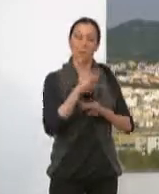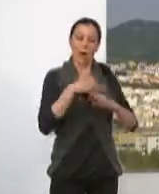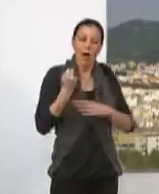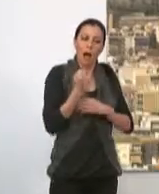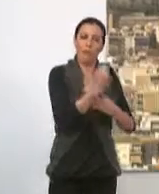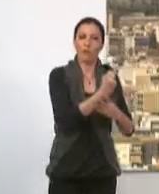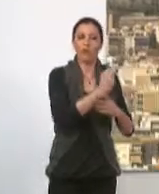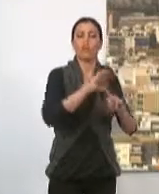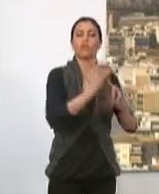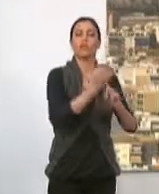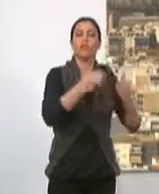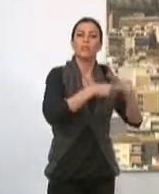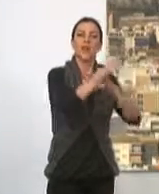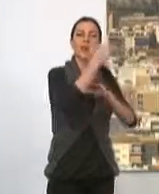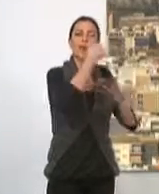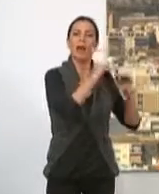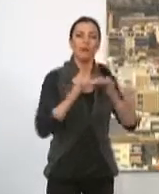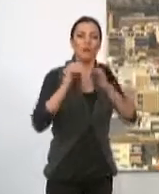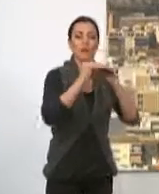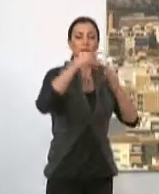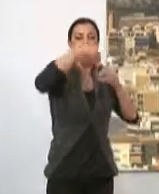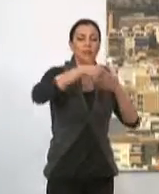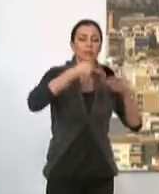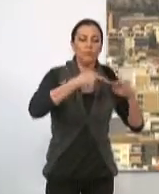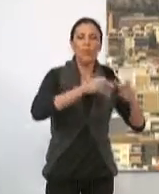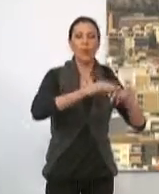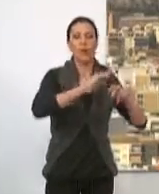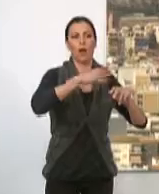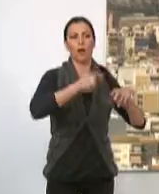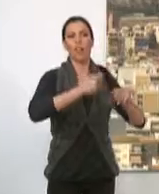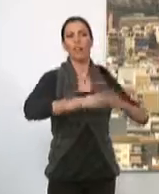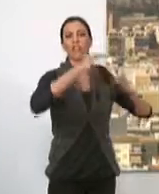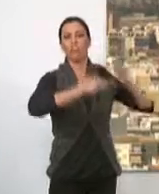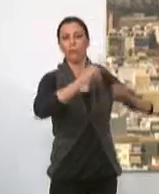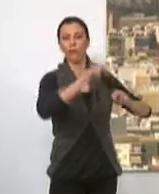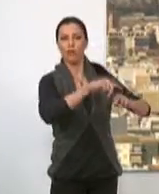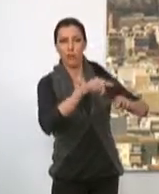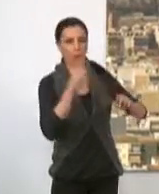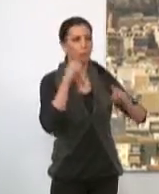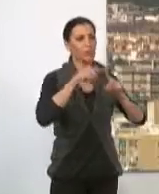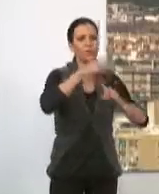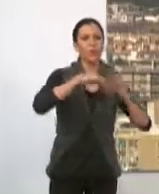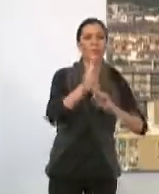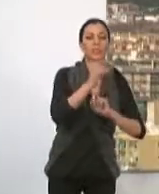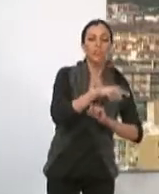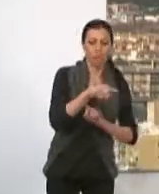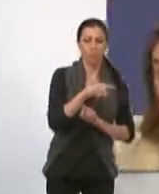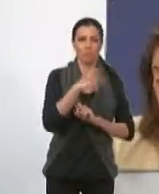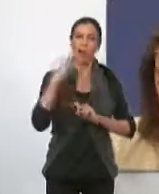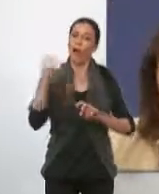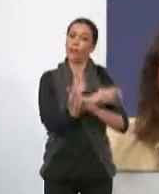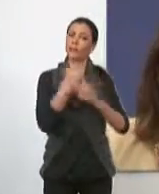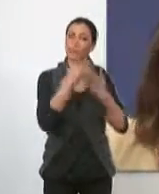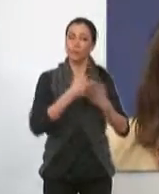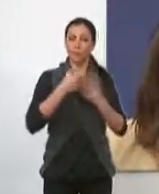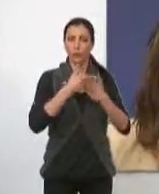actividades de apoyo al desarrollo sostenible en el sector de la construcción. La primera edil comentaba que el Ayuntamiento de